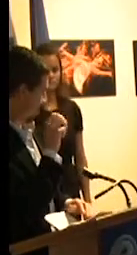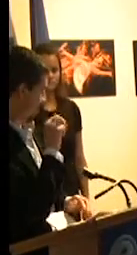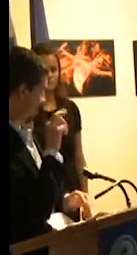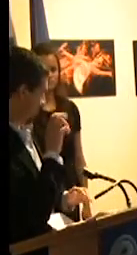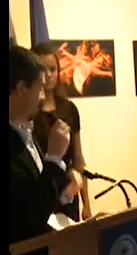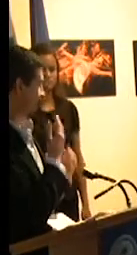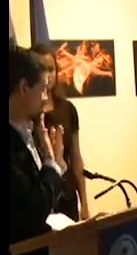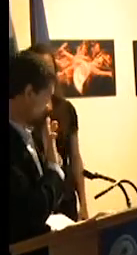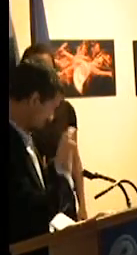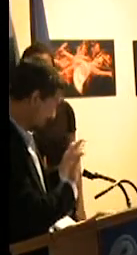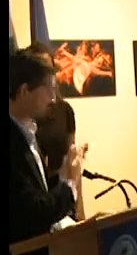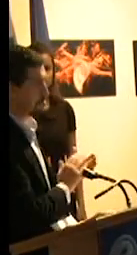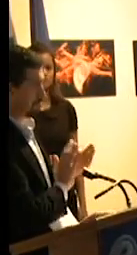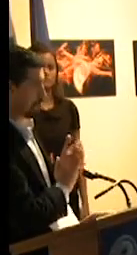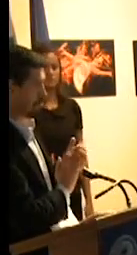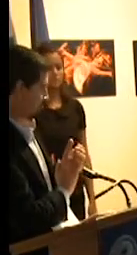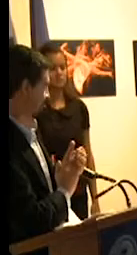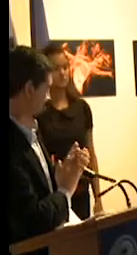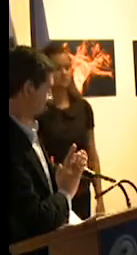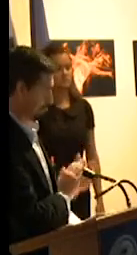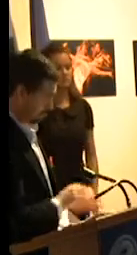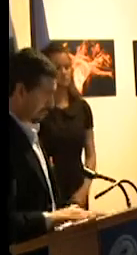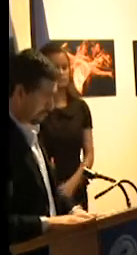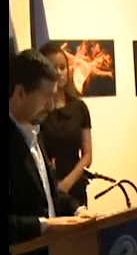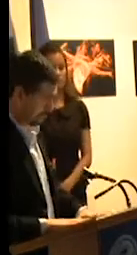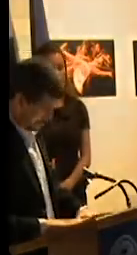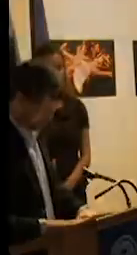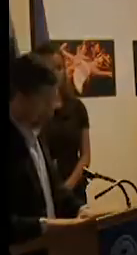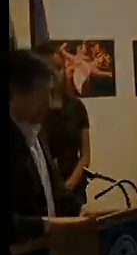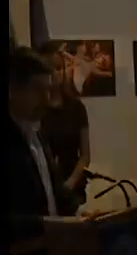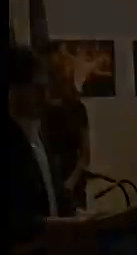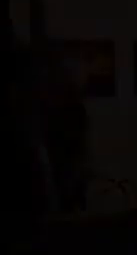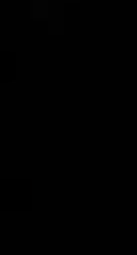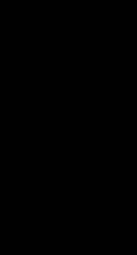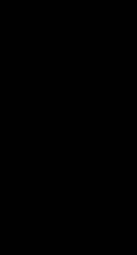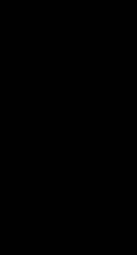profesora muchísimas gracias profesora Ana Pereira muchas gracias